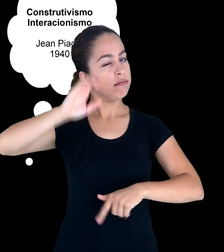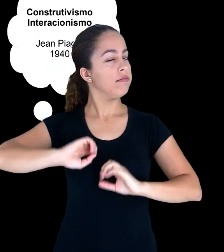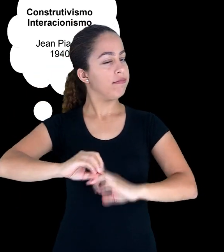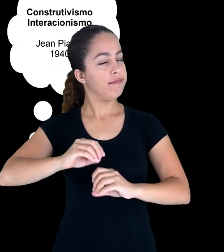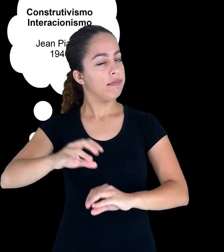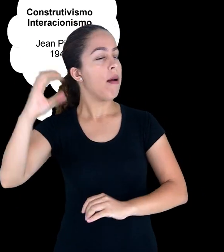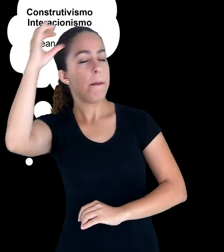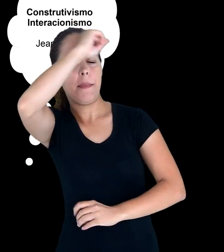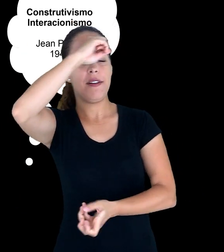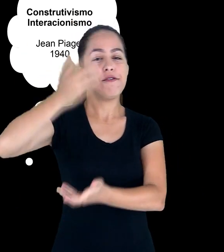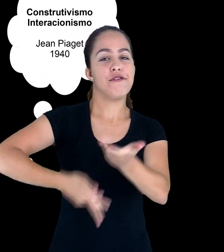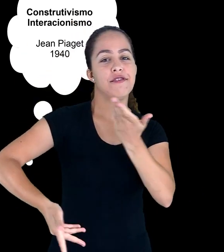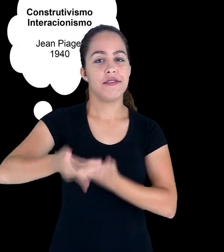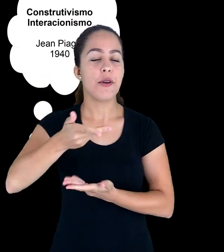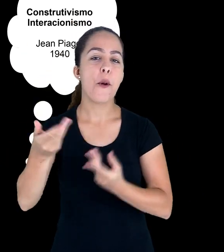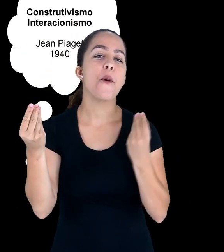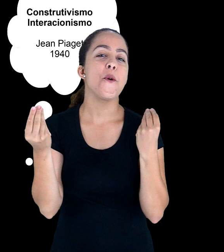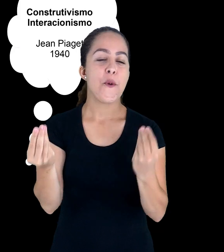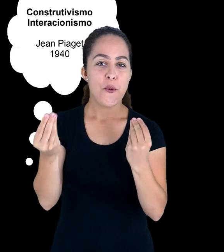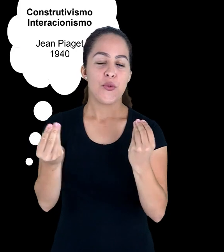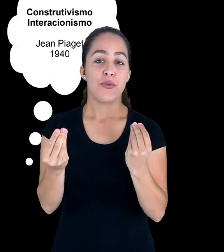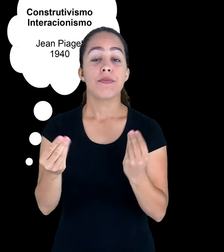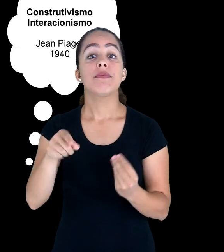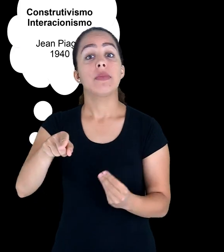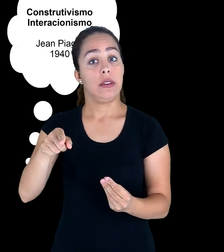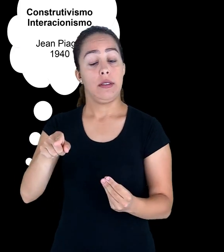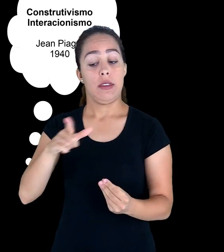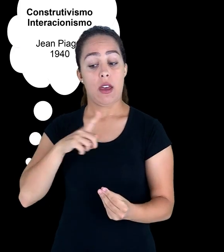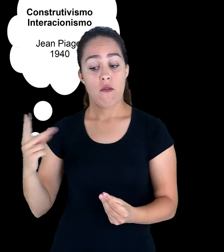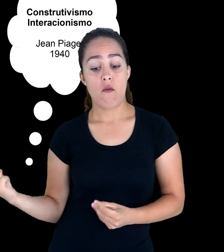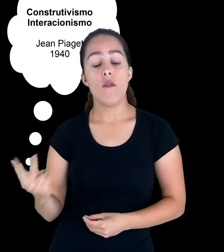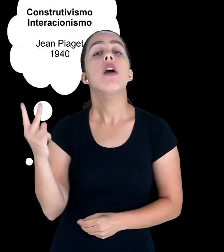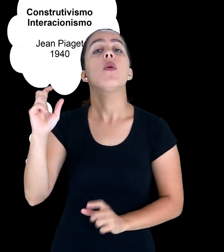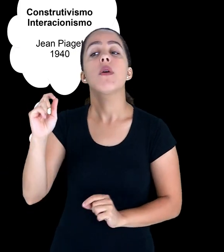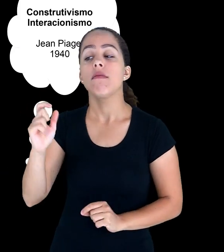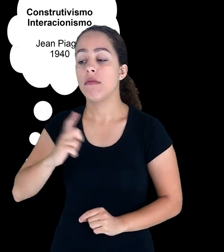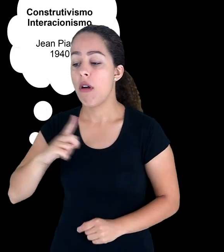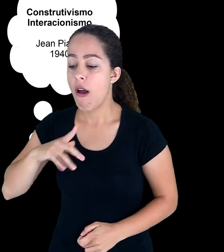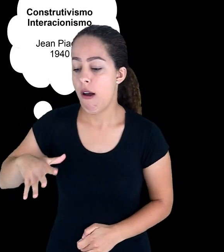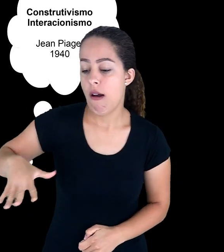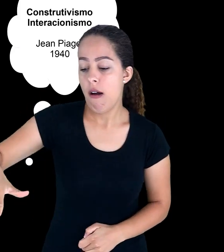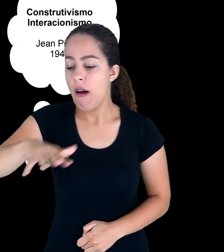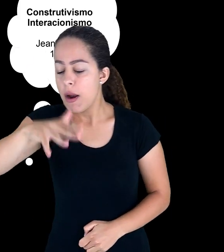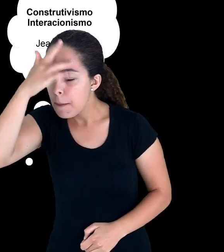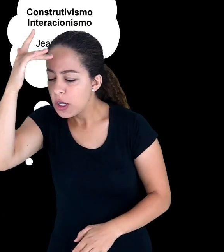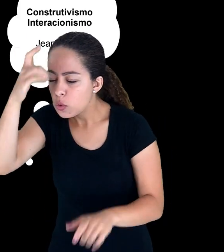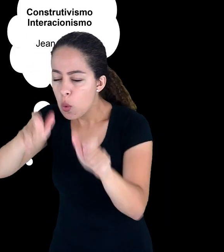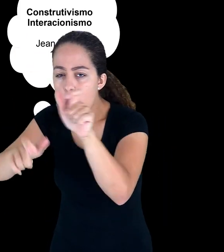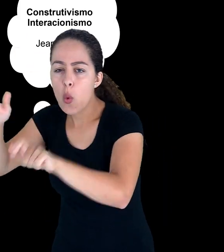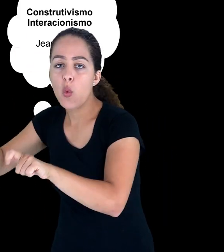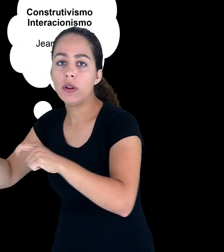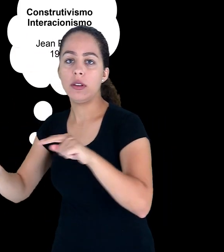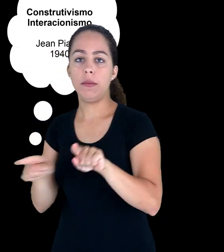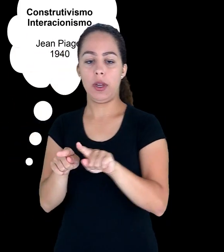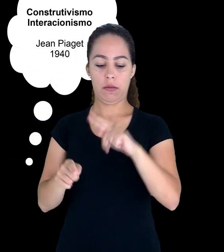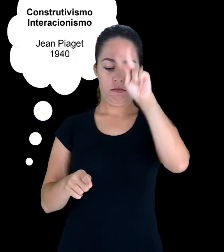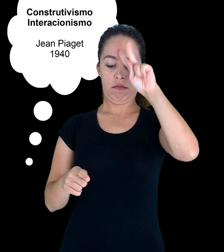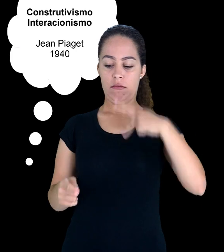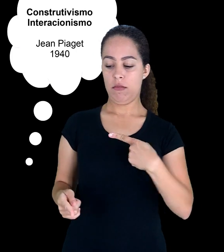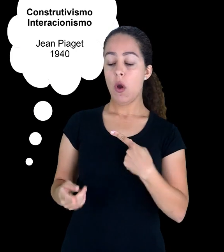Então, valoriza-se muito a interação entre meio e sujeito e a aprendizagem, ela ocorre